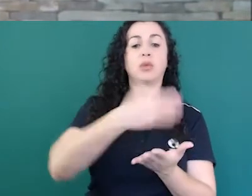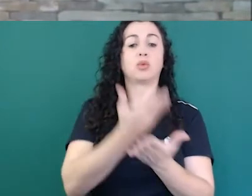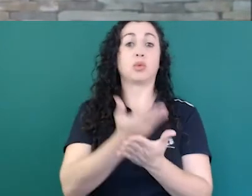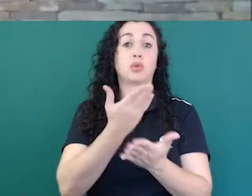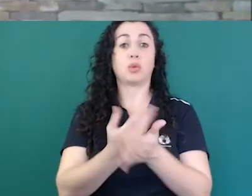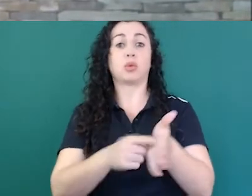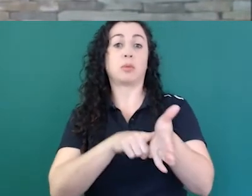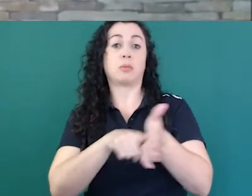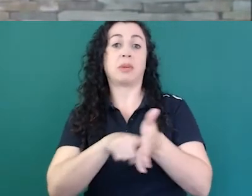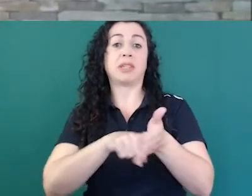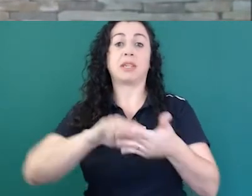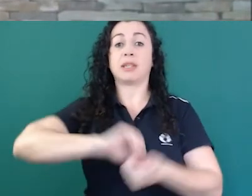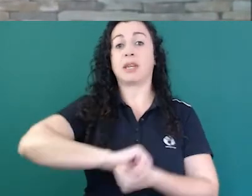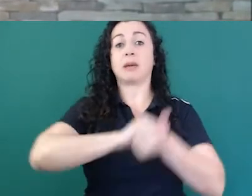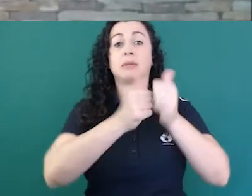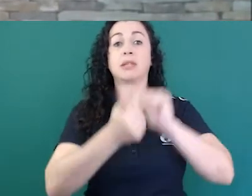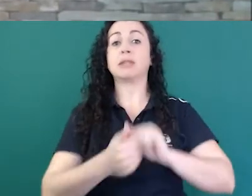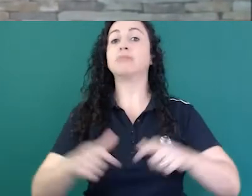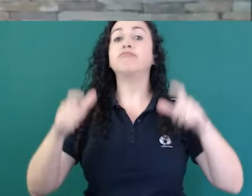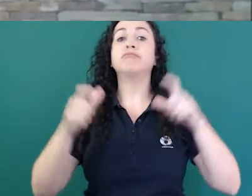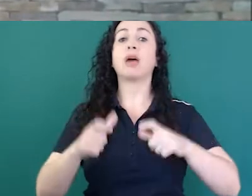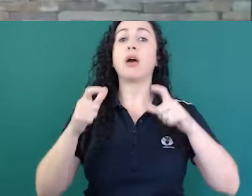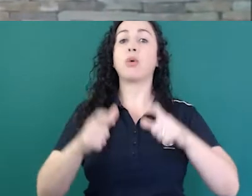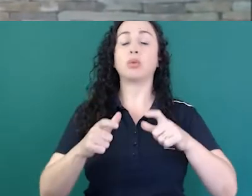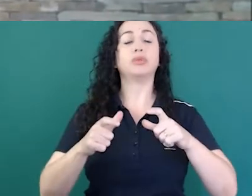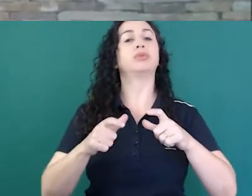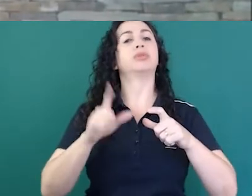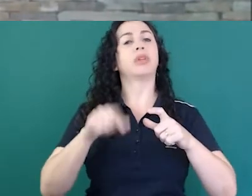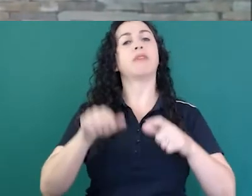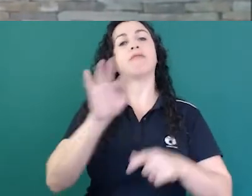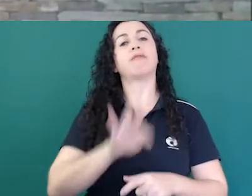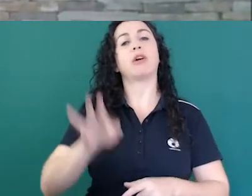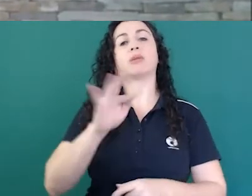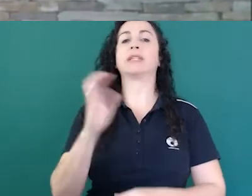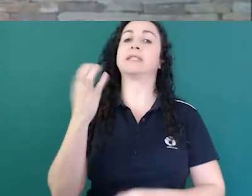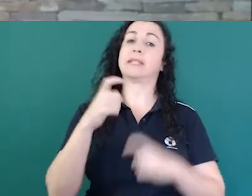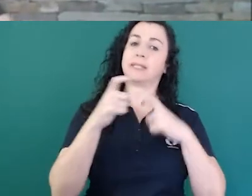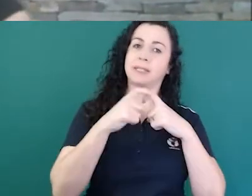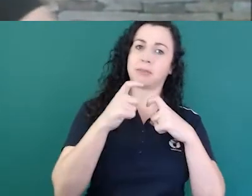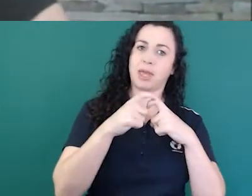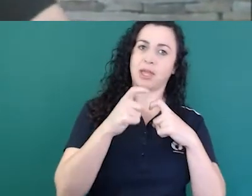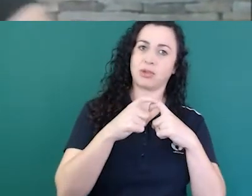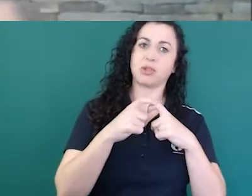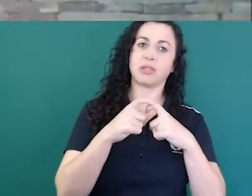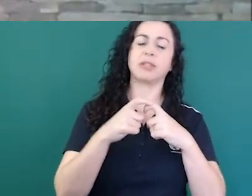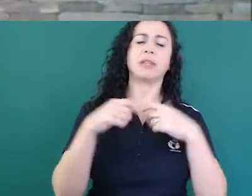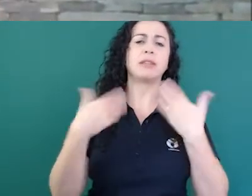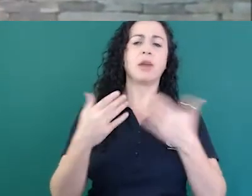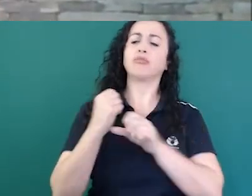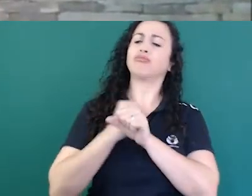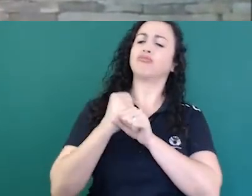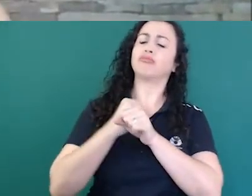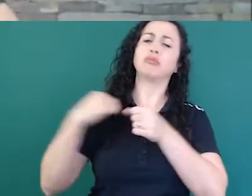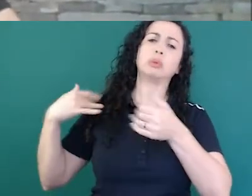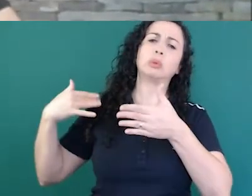Reabilitação, que fica na Faculdade de Ciências Médicas, e nos últimos anos,